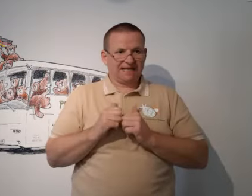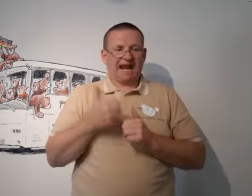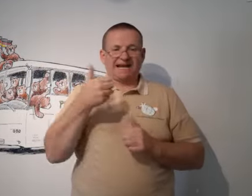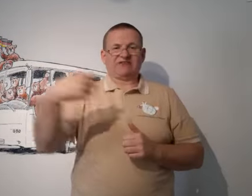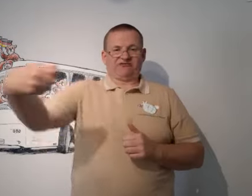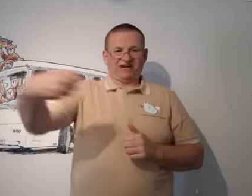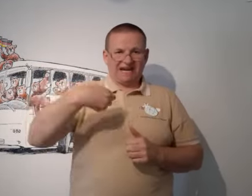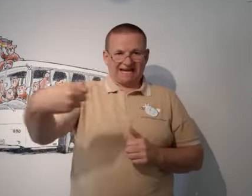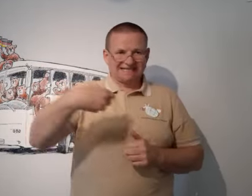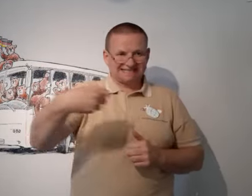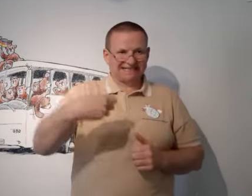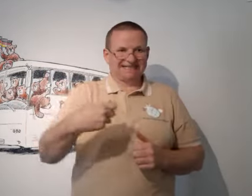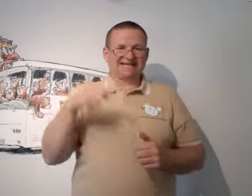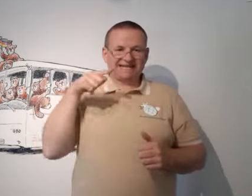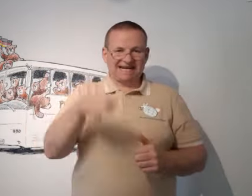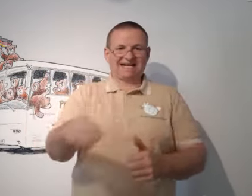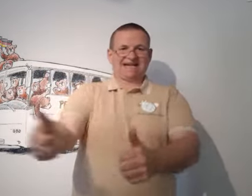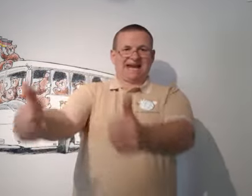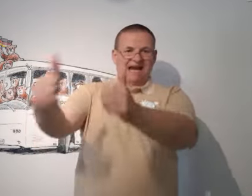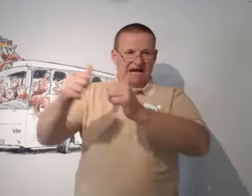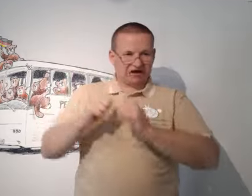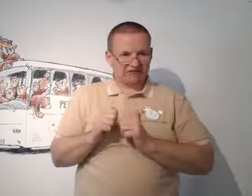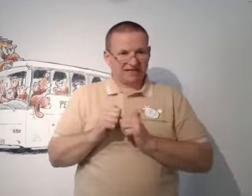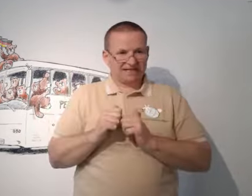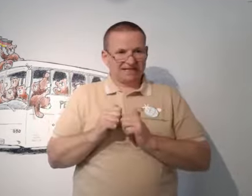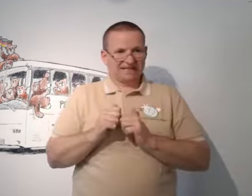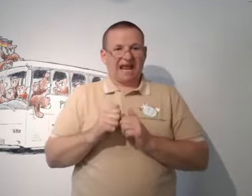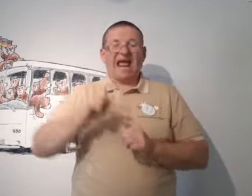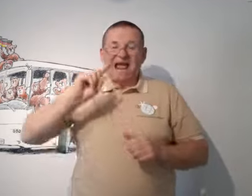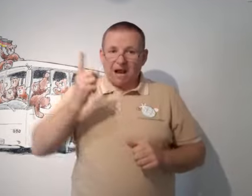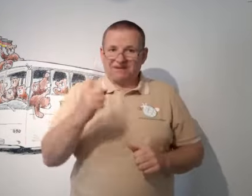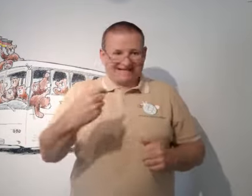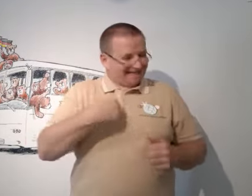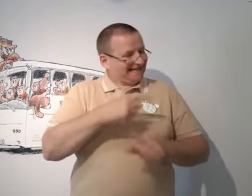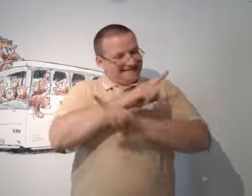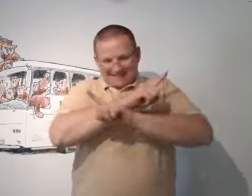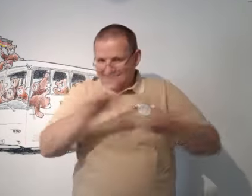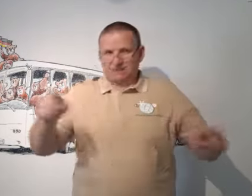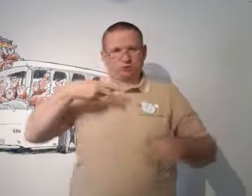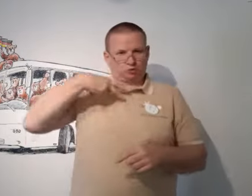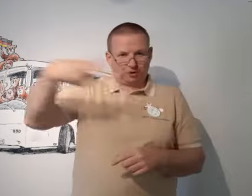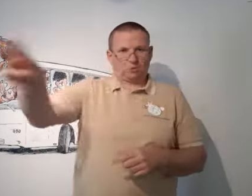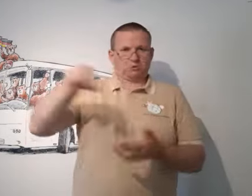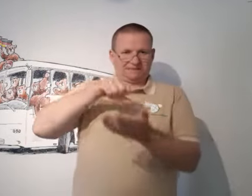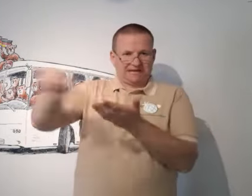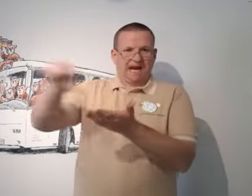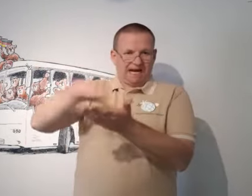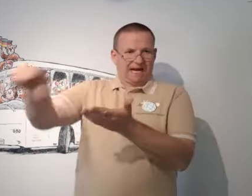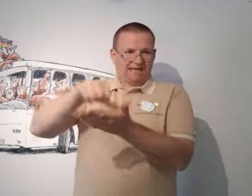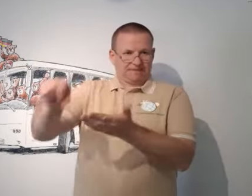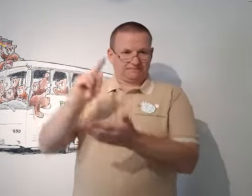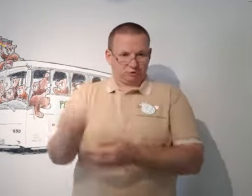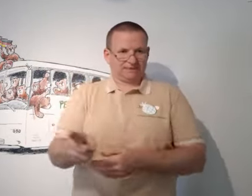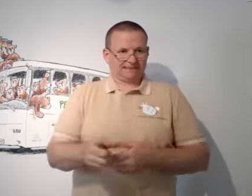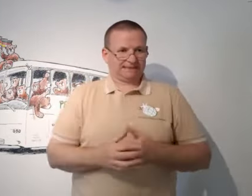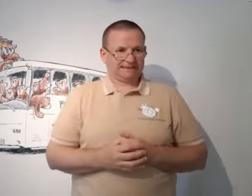Und deshalb braucht meine Firma jetzt Hilfe. Ich bräuchte eine Direkthilfe, die ich nicht